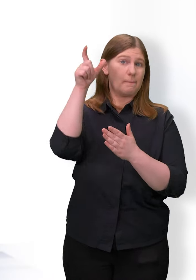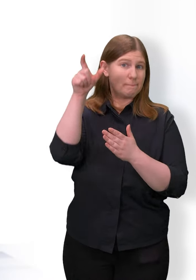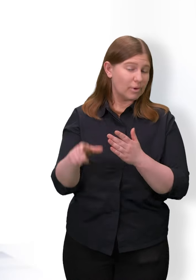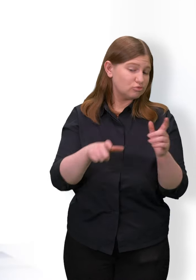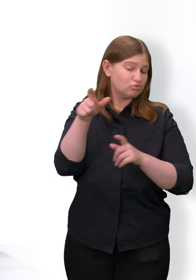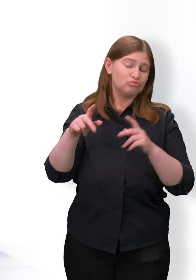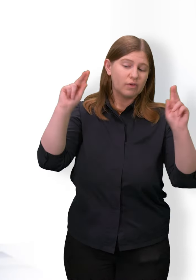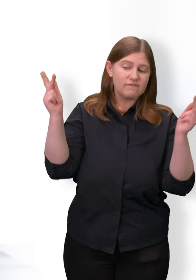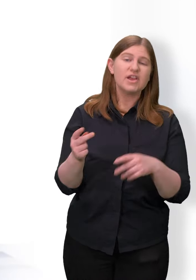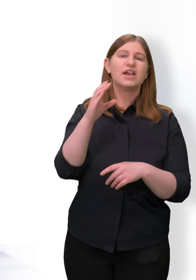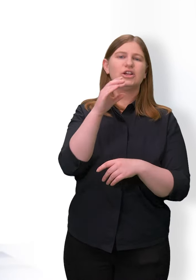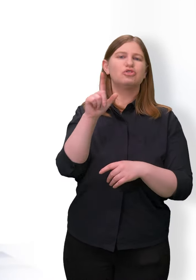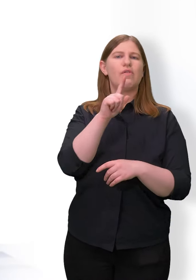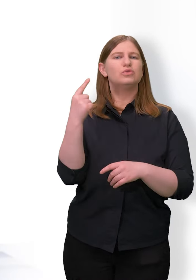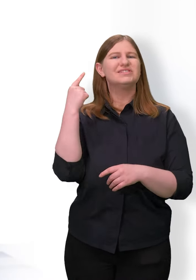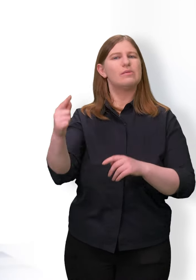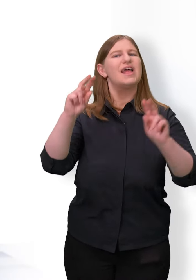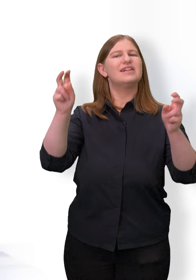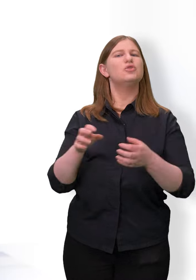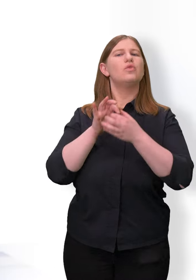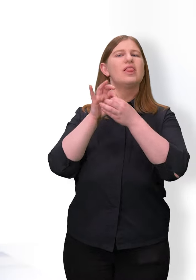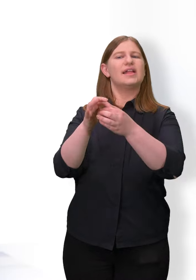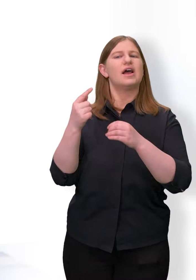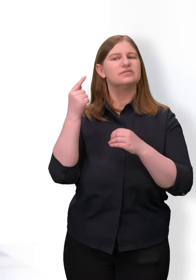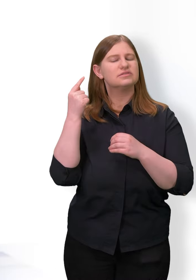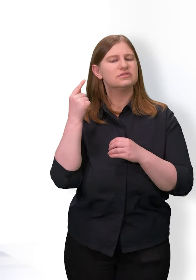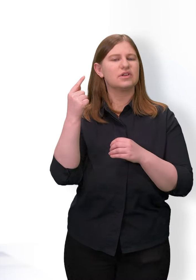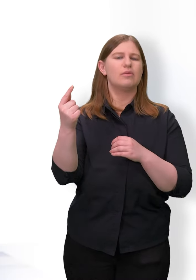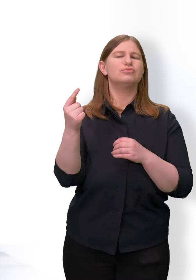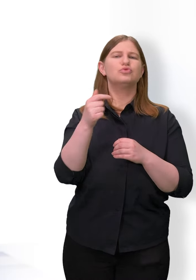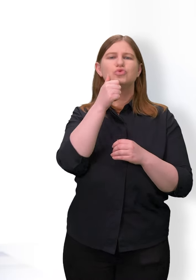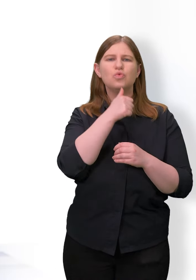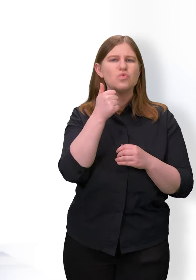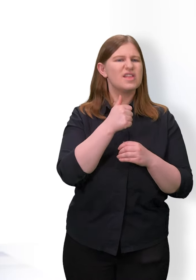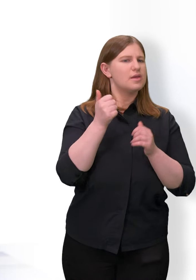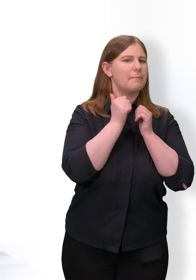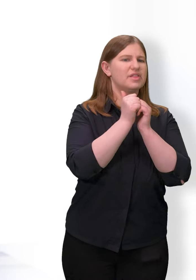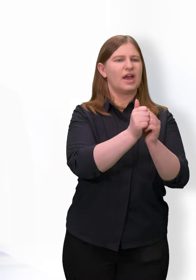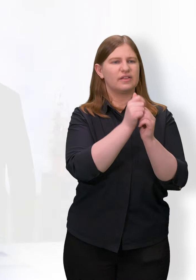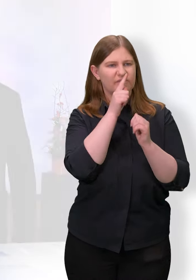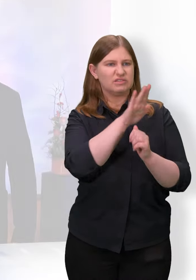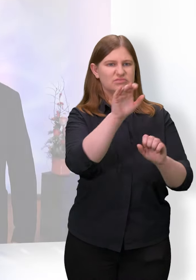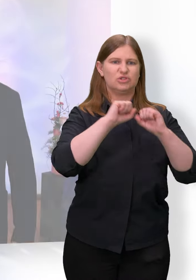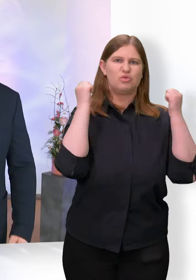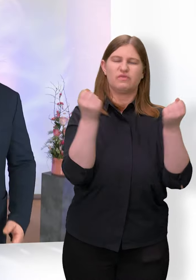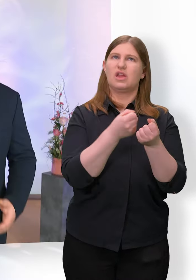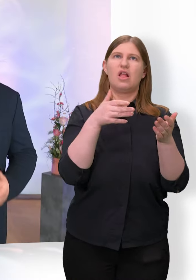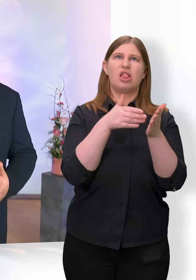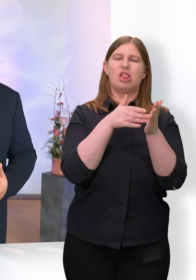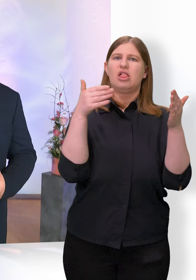Der ist Erziehungsleiter und begleitet Jugendliche in Grenzsituationen. Und da möchte er Hoffnung